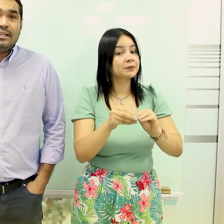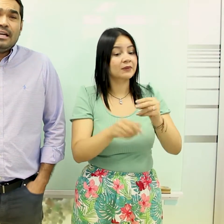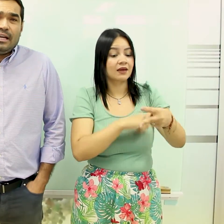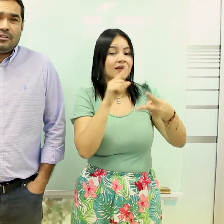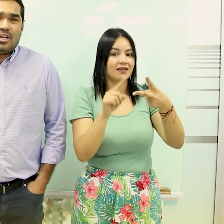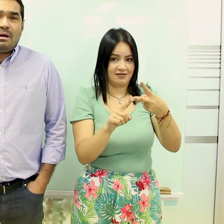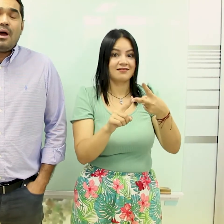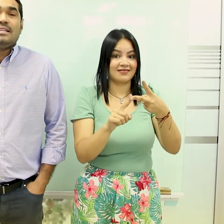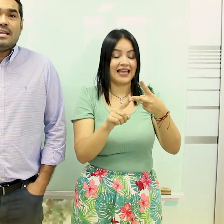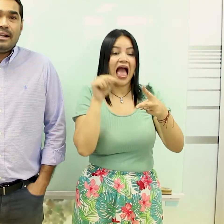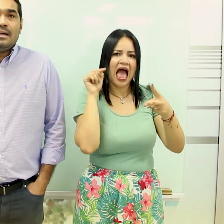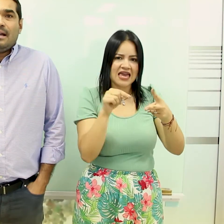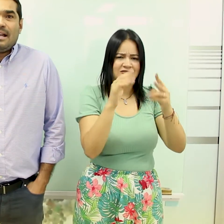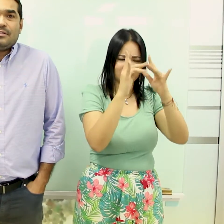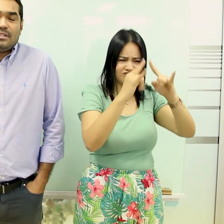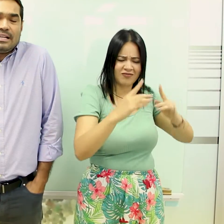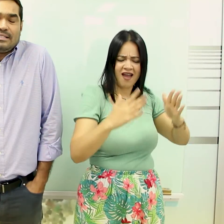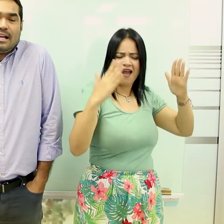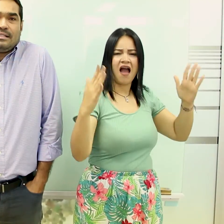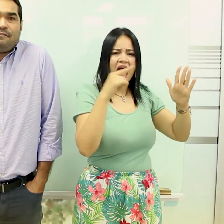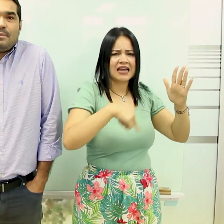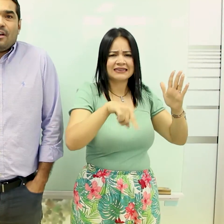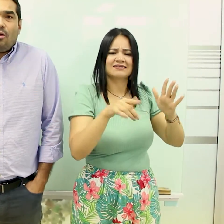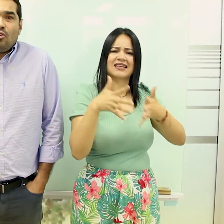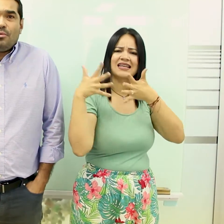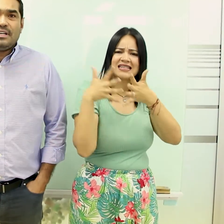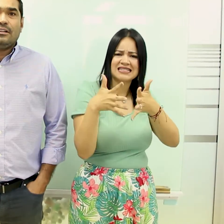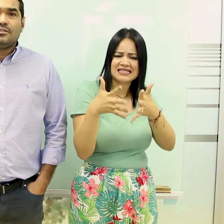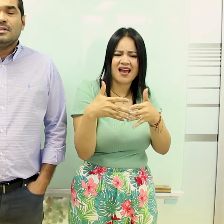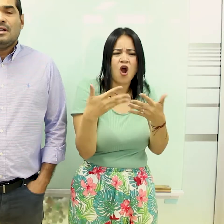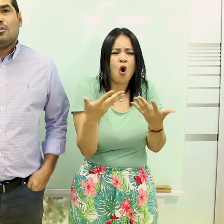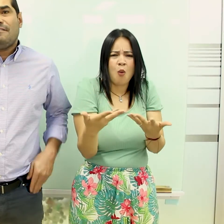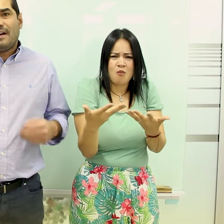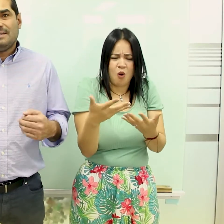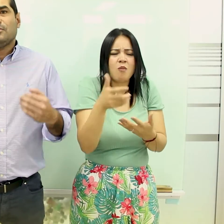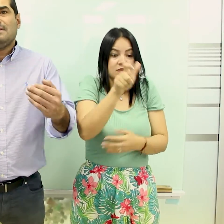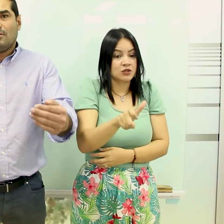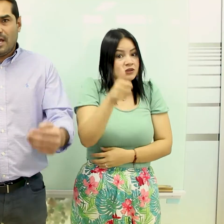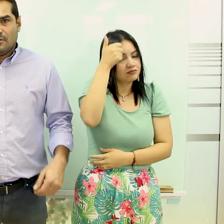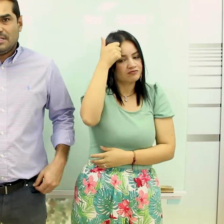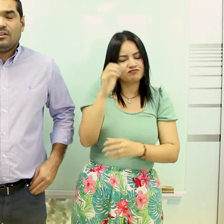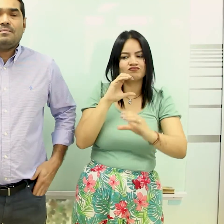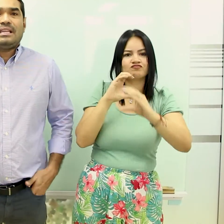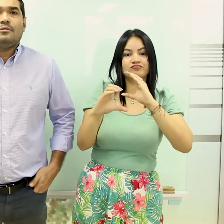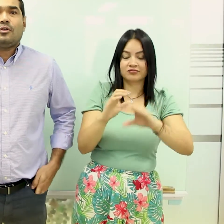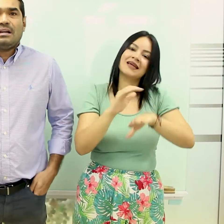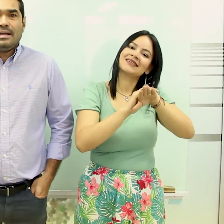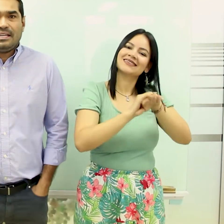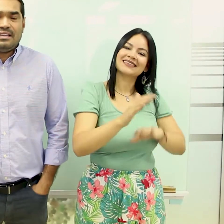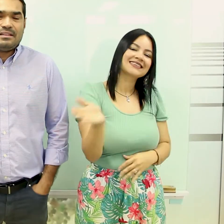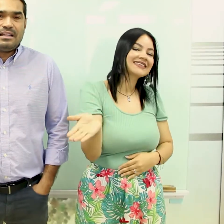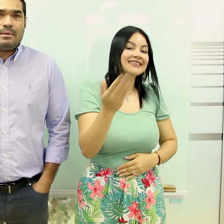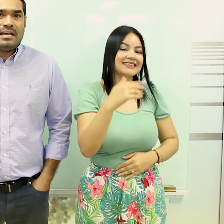un stand donde les vamos a enseñar la forma de comunicarnos lo más fácil posible con ellos. Así que los invitamos